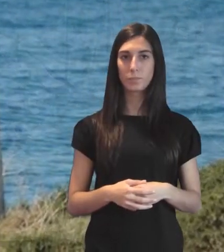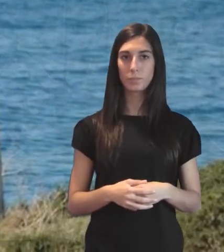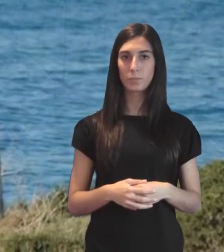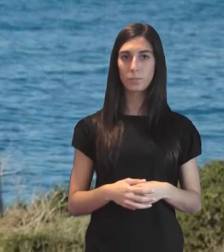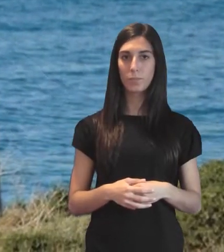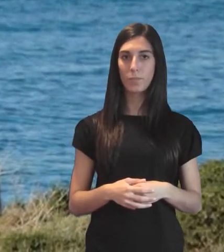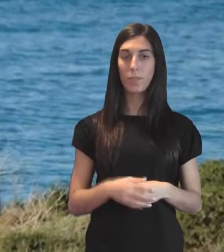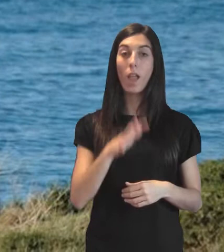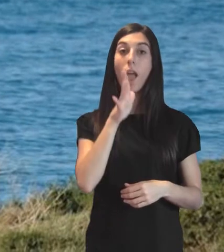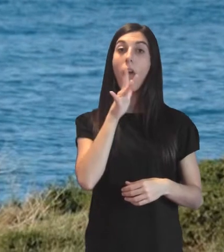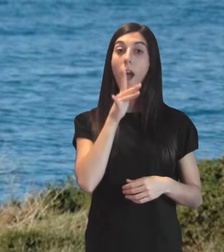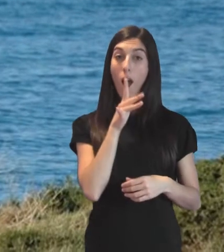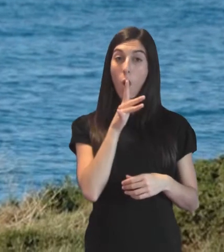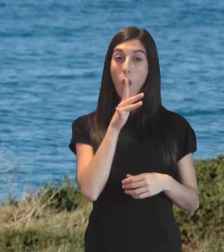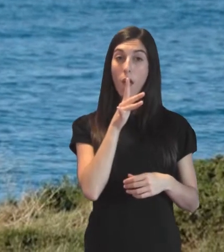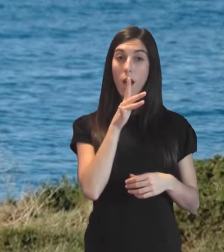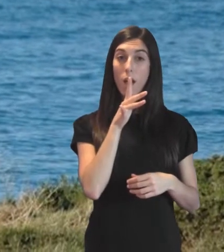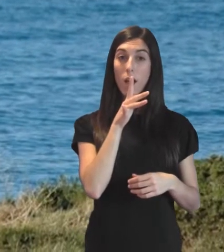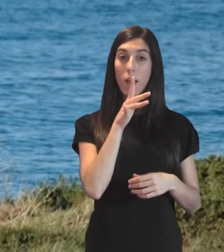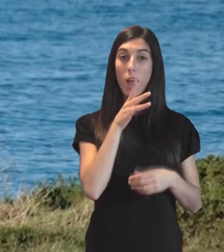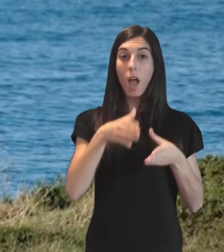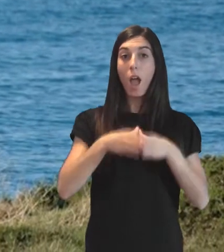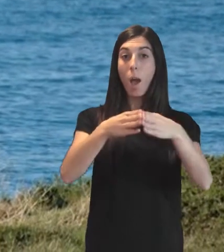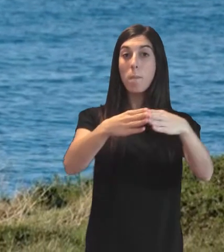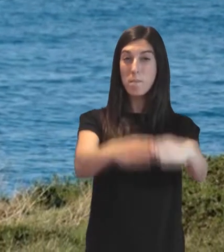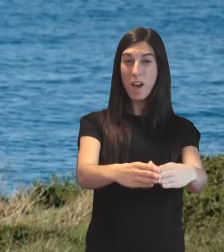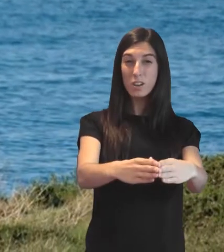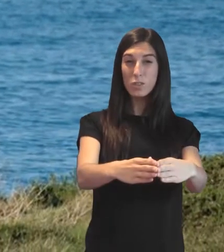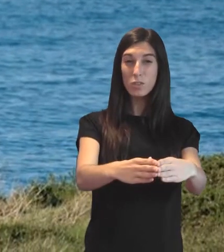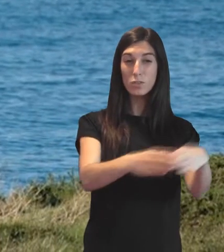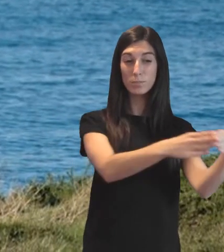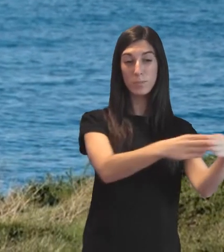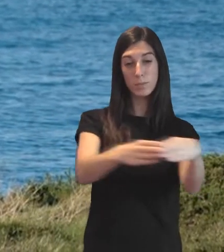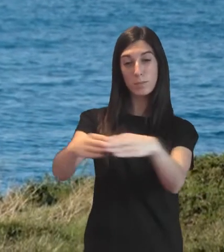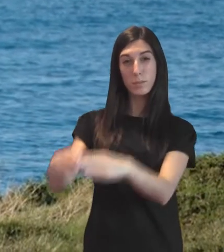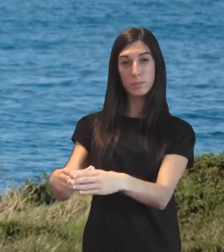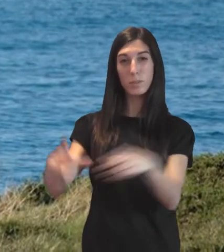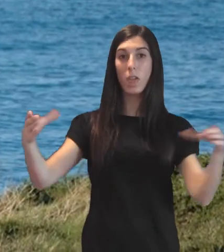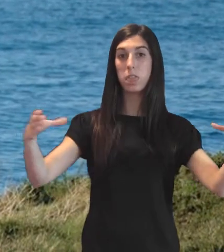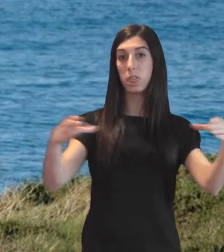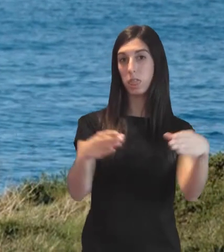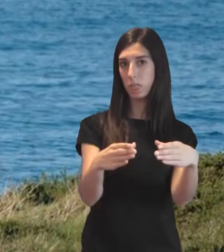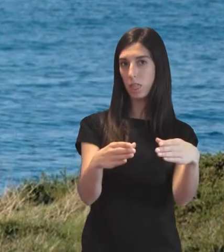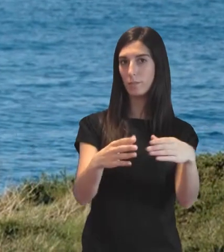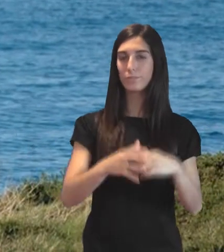eran divisadas desde atalayas, desde donde se daba el aviso con señales de humo, cuernos o banderas.